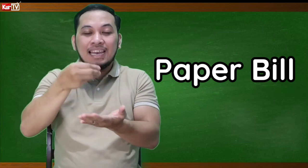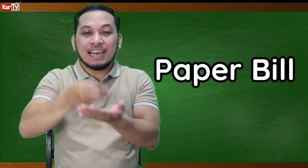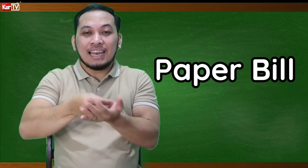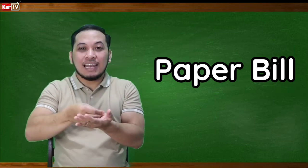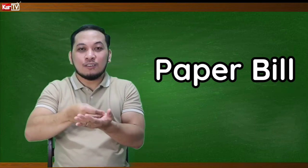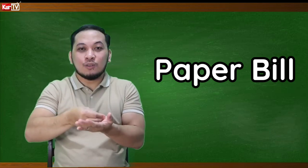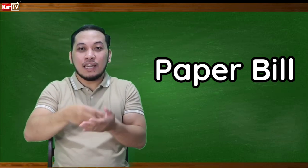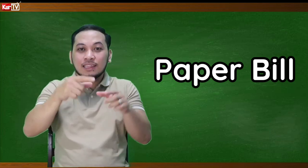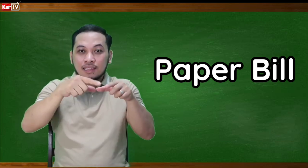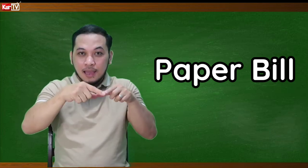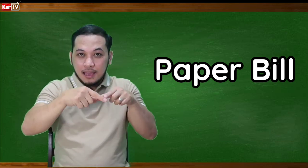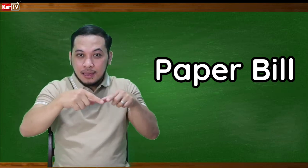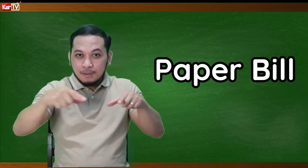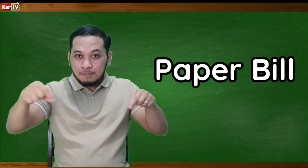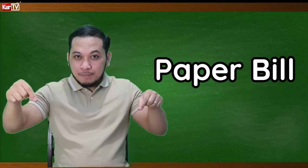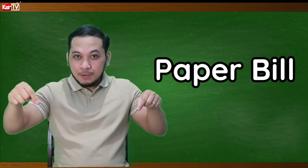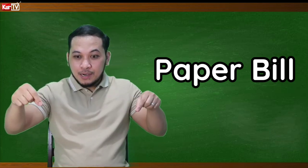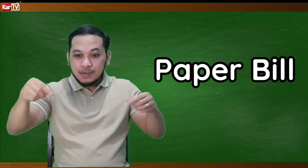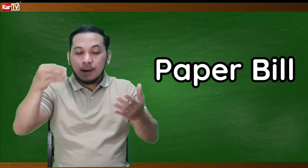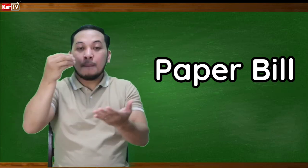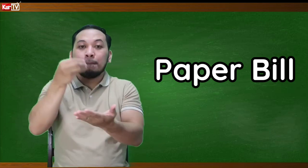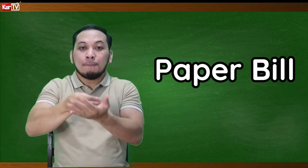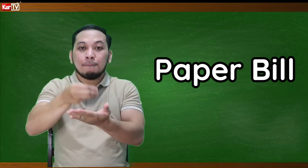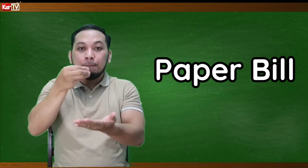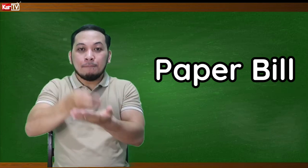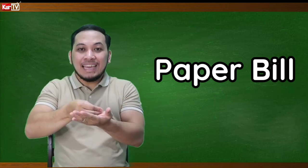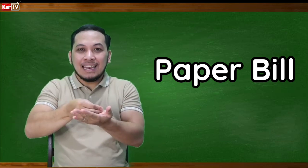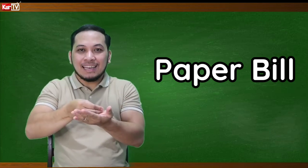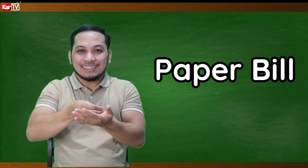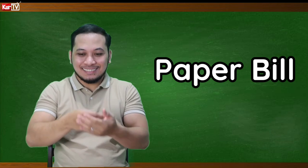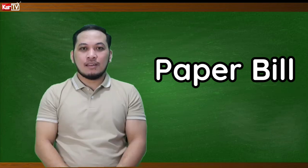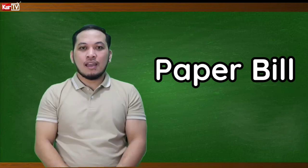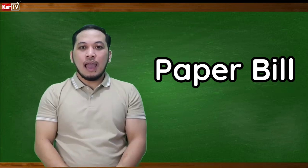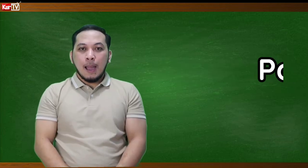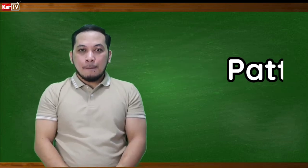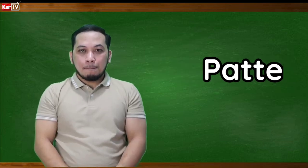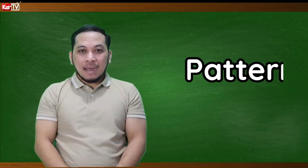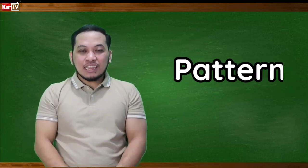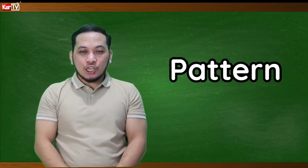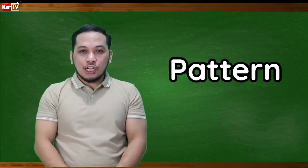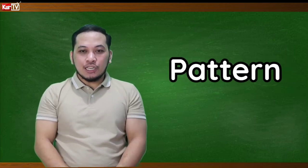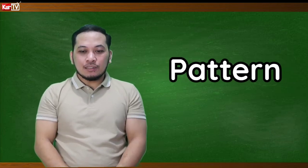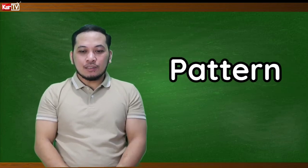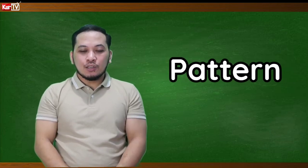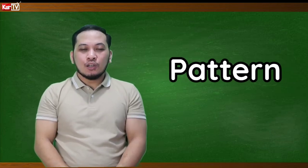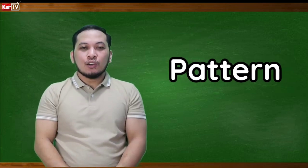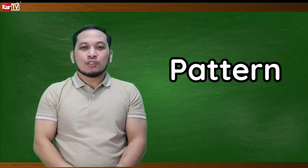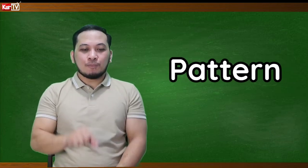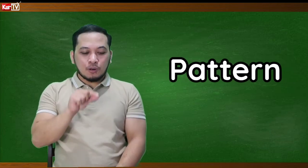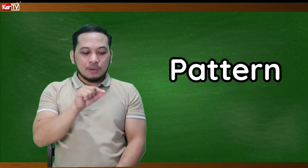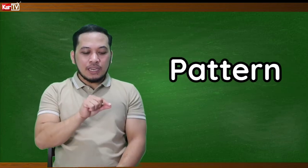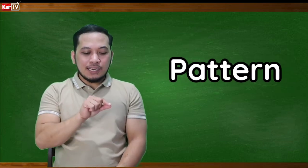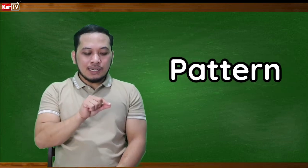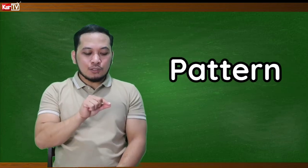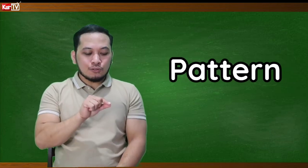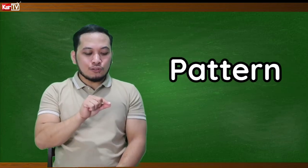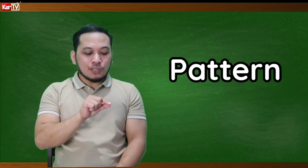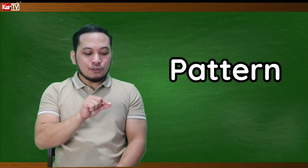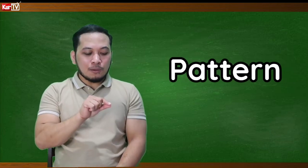Ulit. Paper. Bill. Pattern. So, from here, isusundan nyo lang